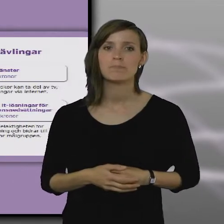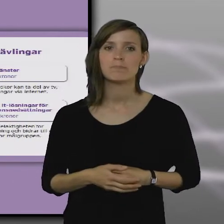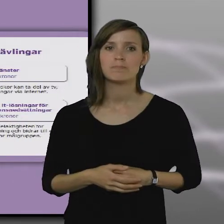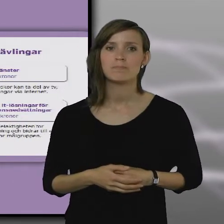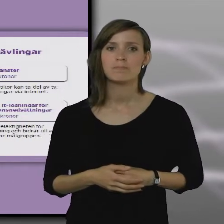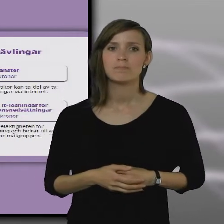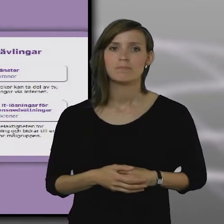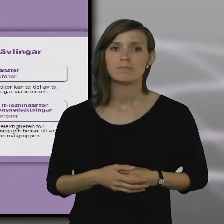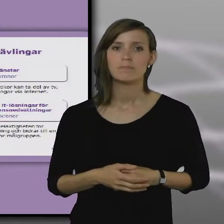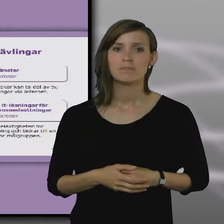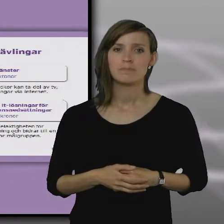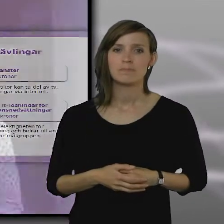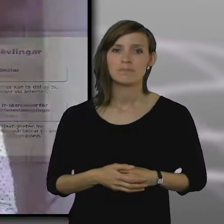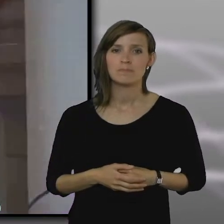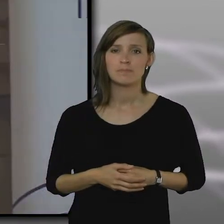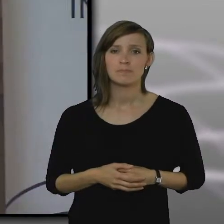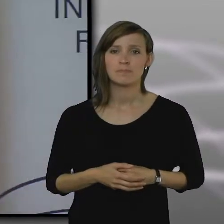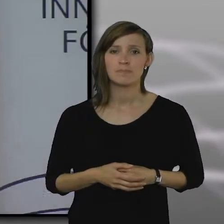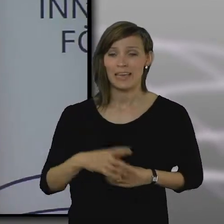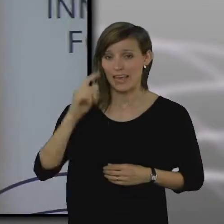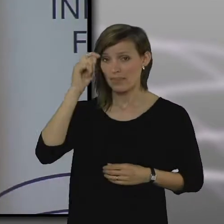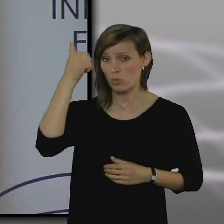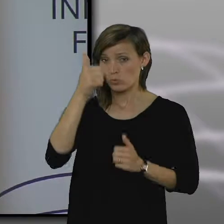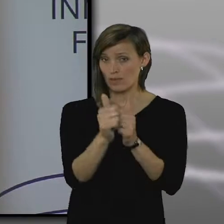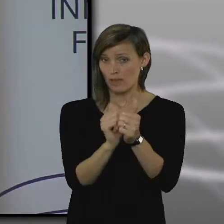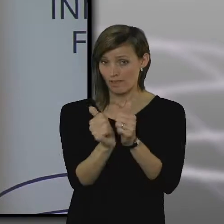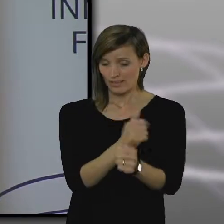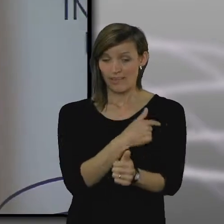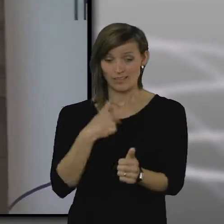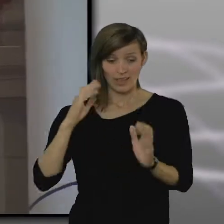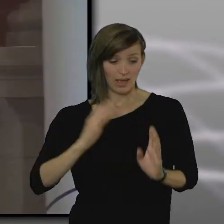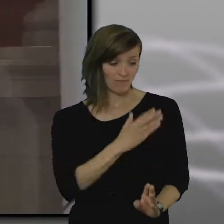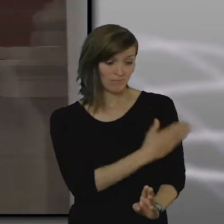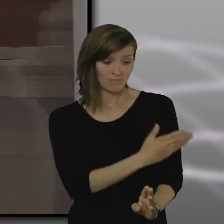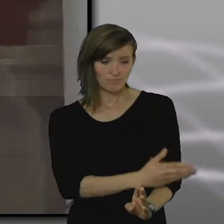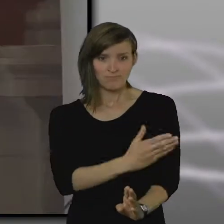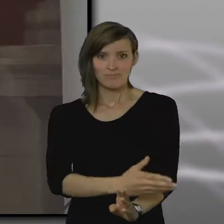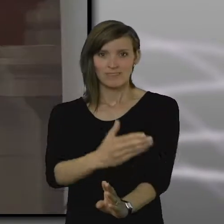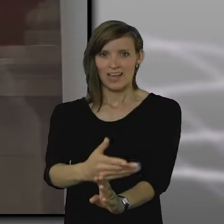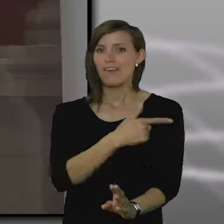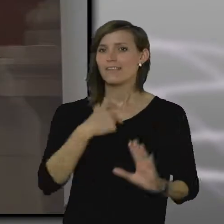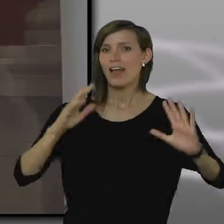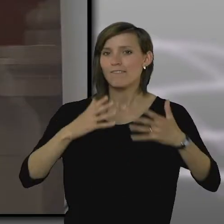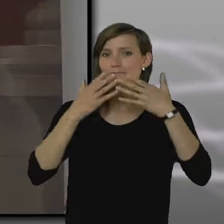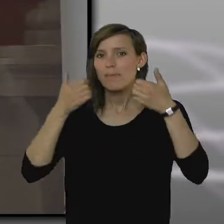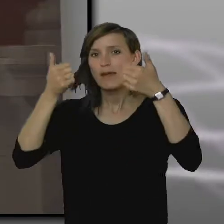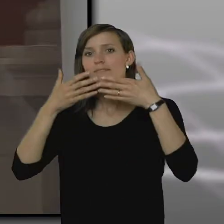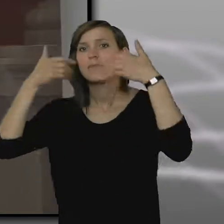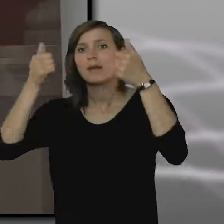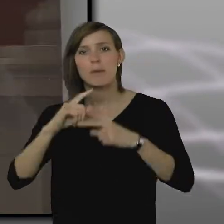Varje innovationstävling som vi genomför har vi nu förinslipat processen för. att nu kan vi säga att en